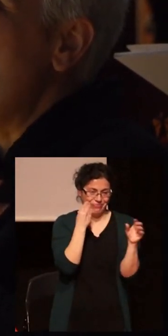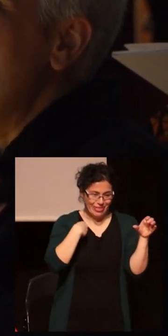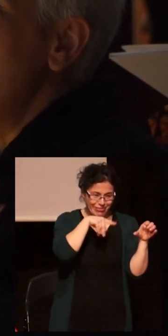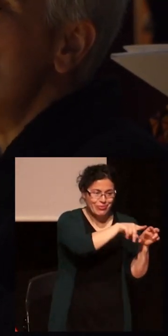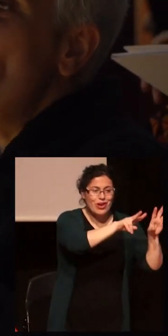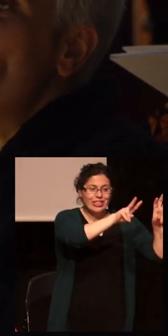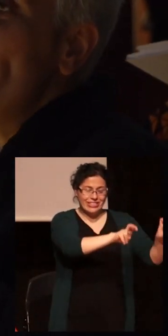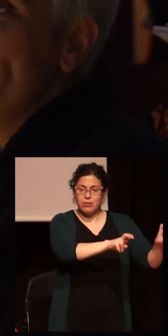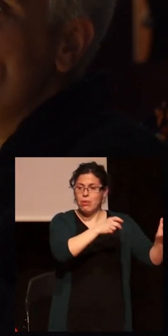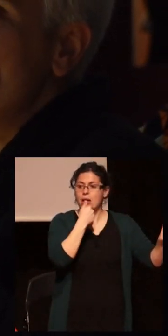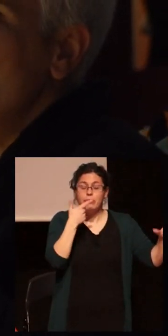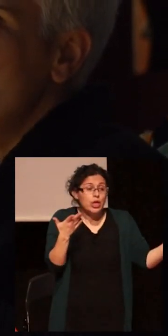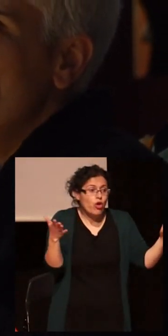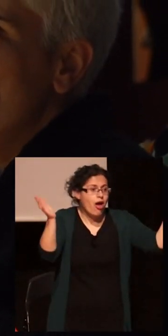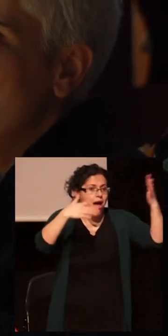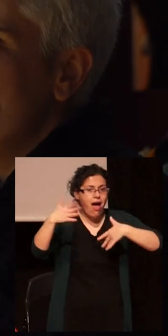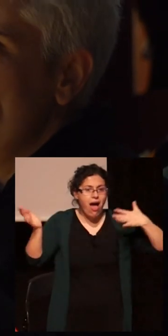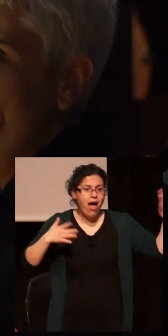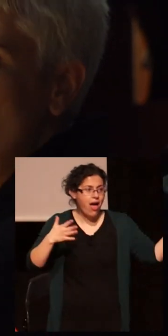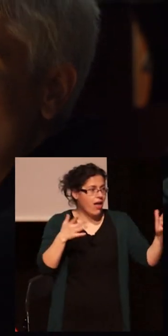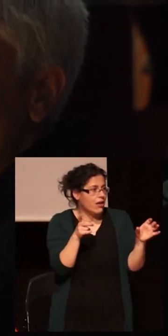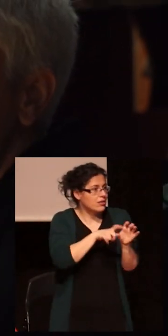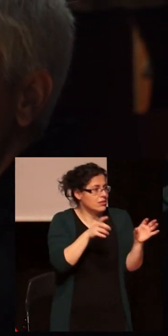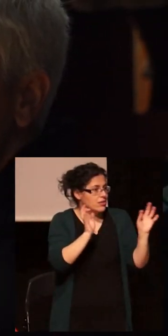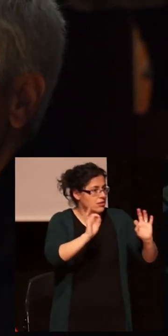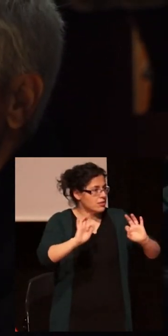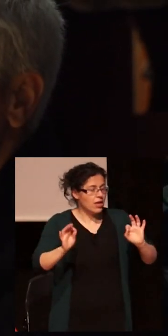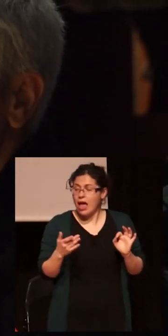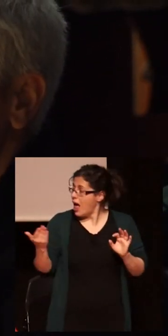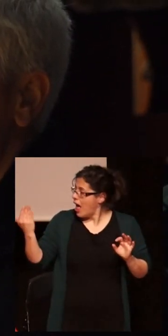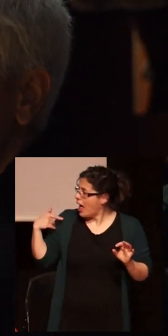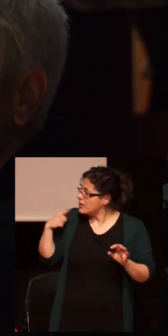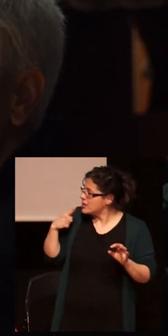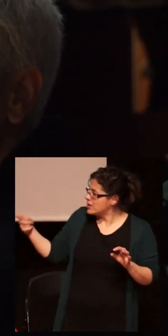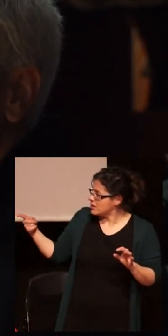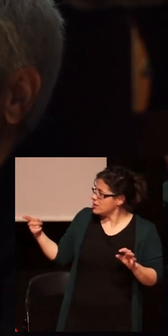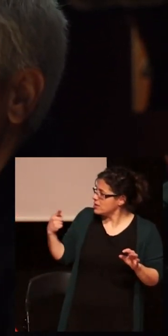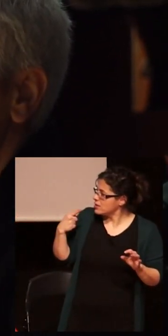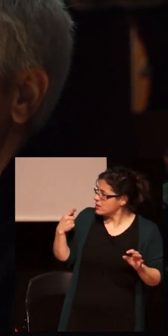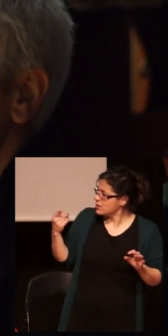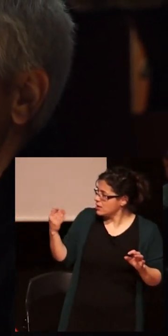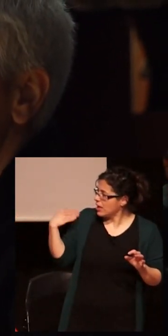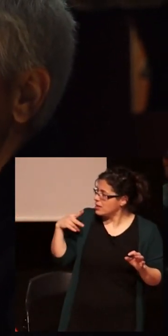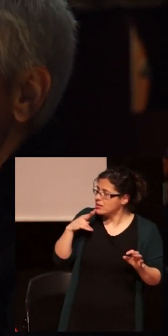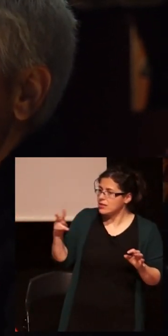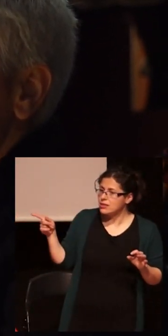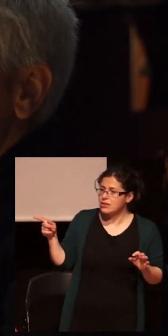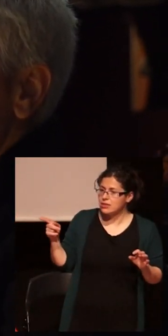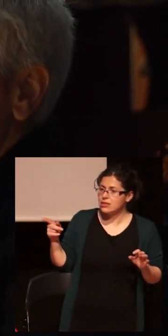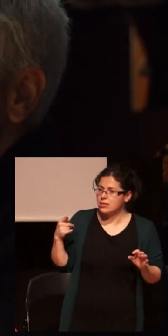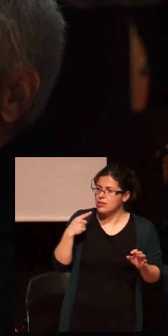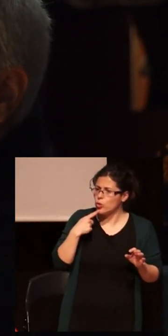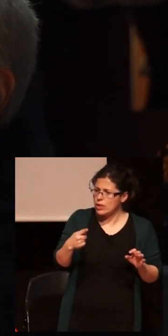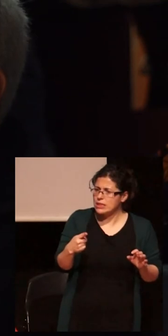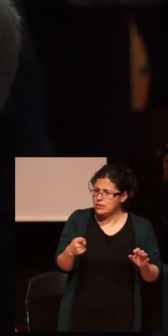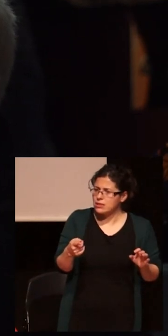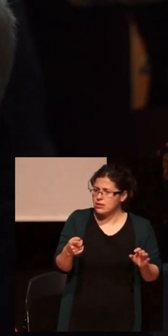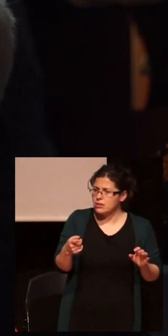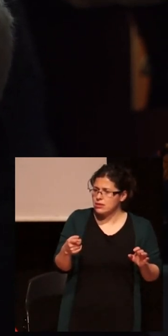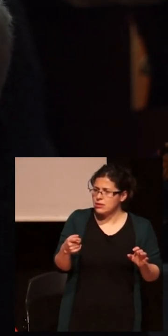No están presentes, ¿no? O sea, lo has mencionado en las